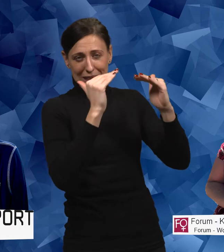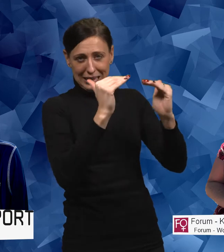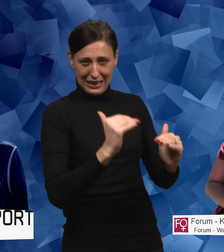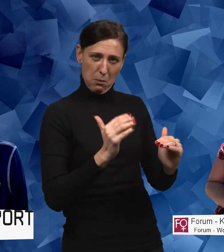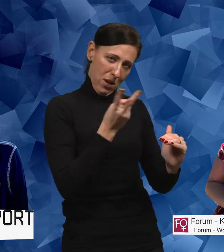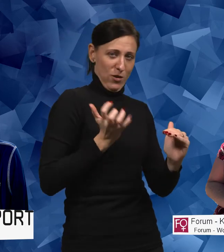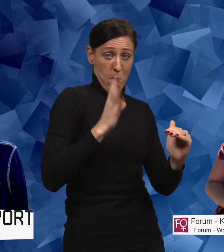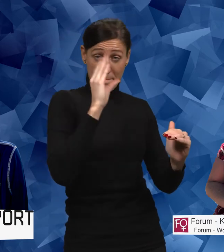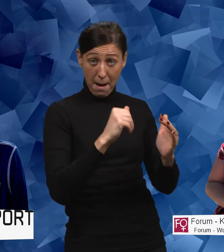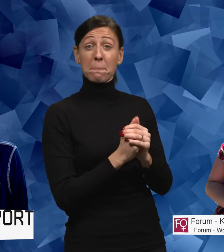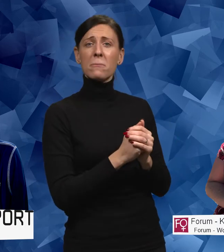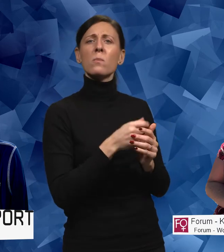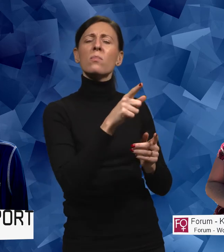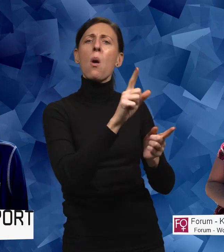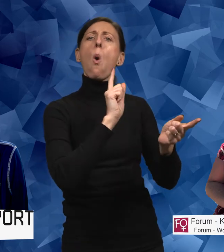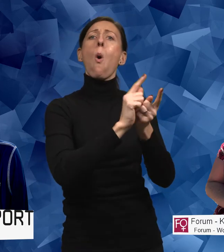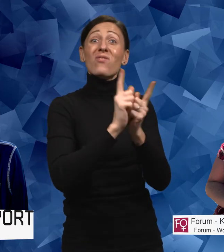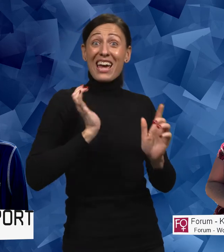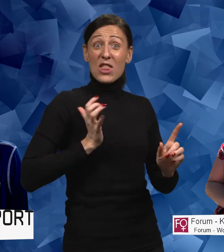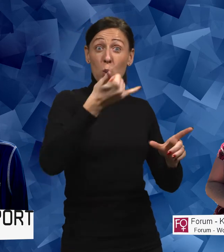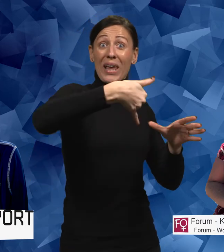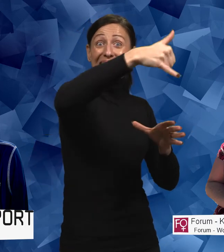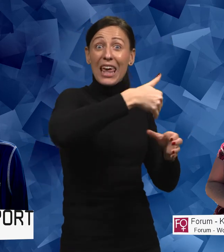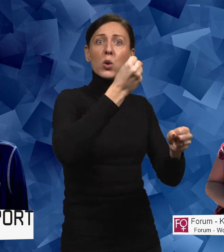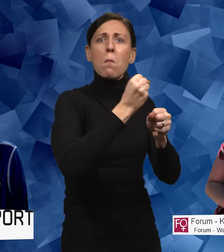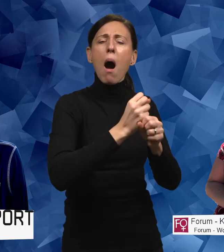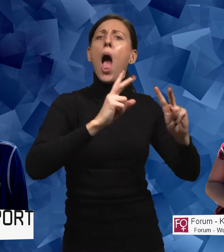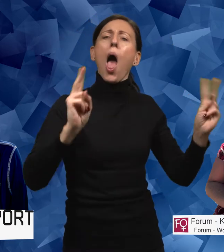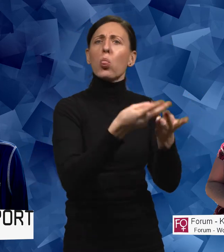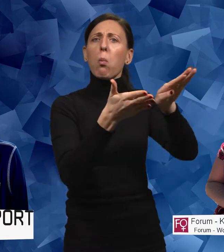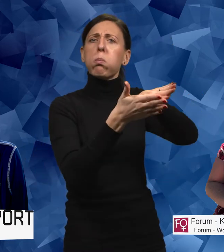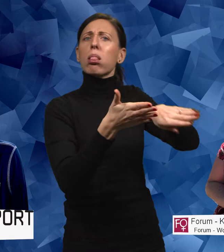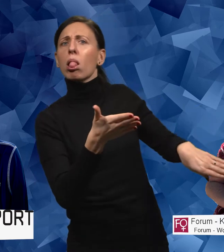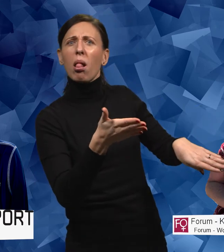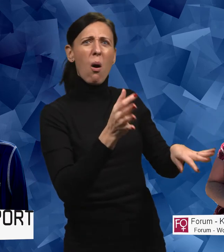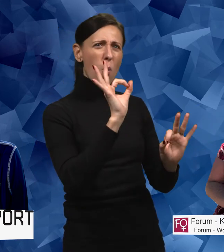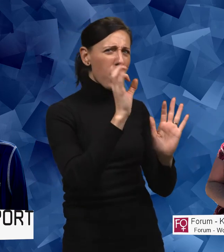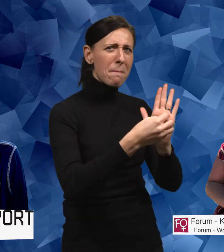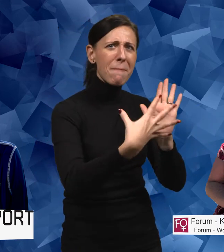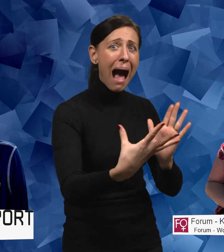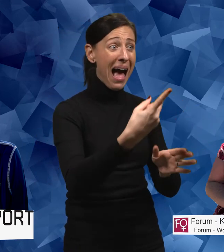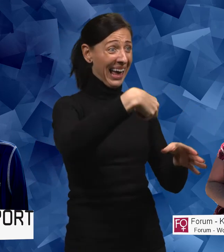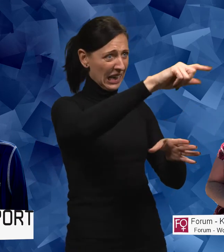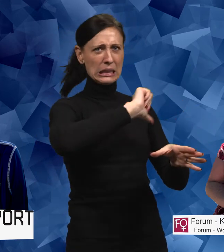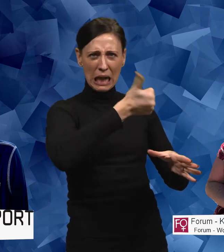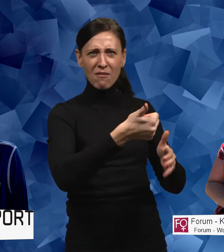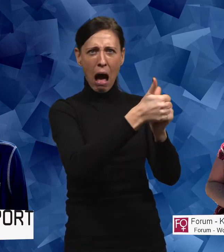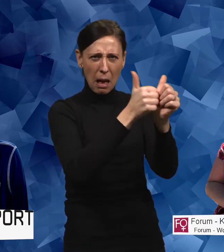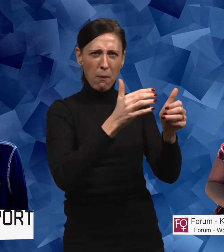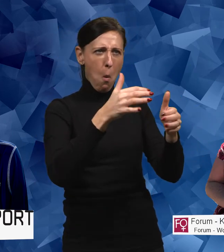Men att kvinnor ofta där också hamnar i skymundan. Hur kommer det sig att inte ens vi själva lyckas